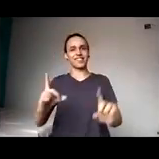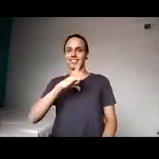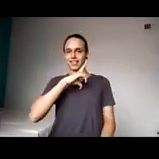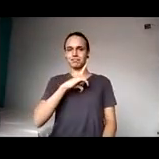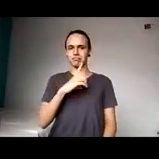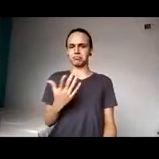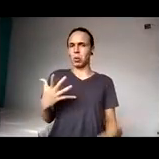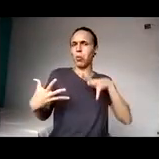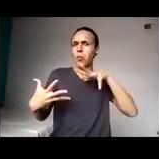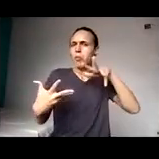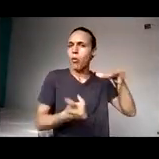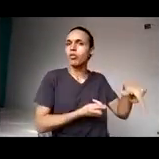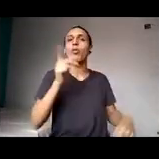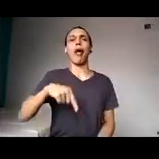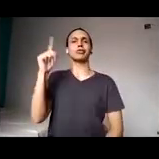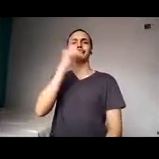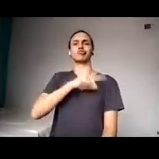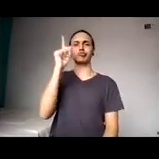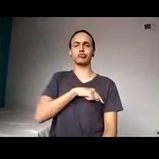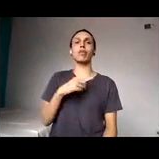logo, somos imperfeitos,